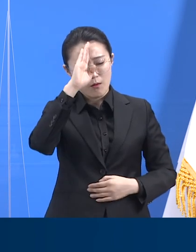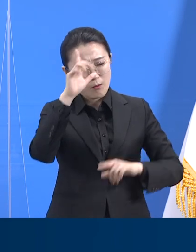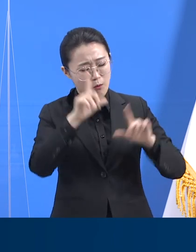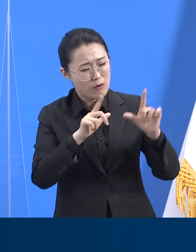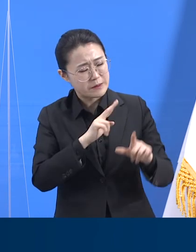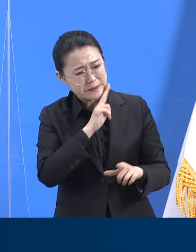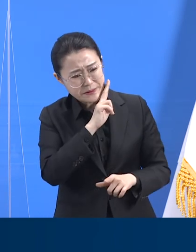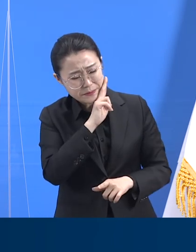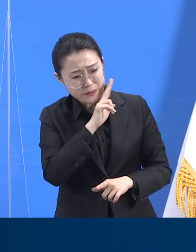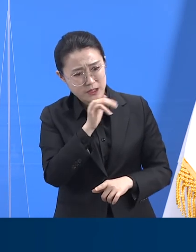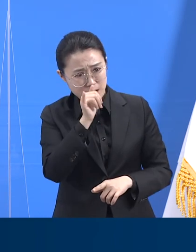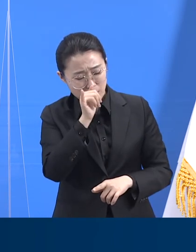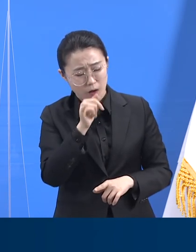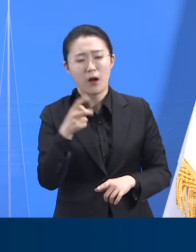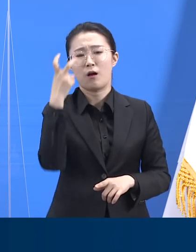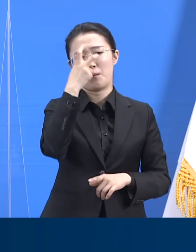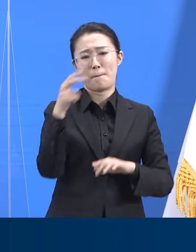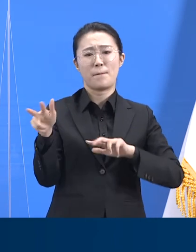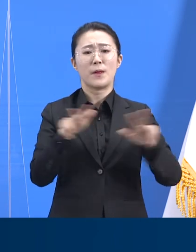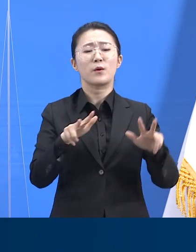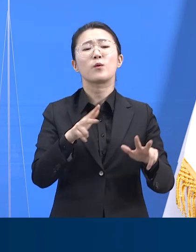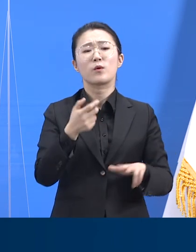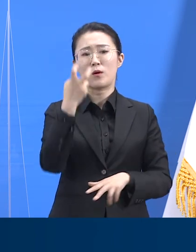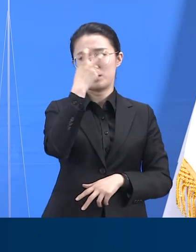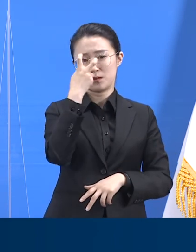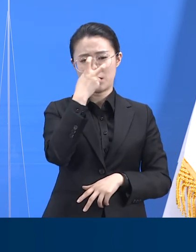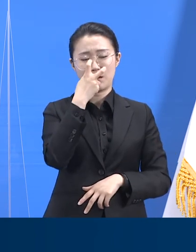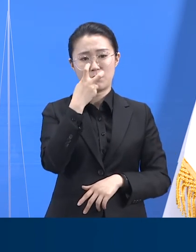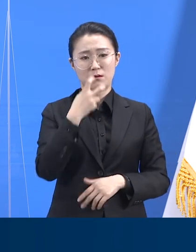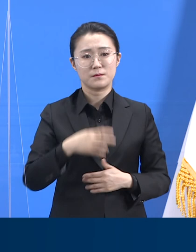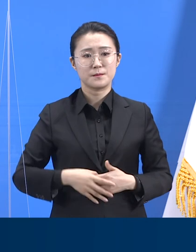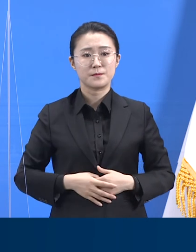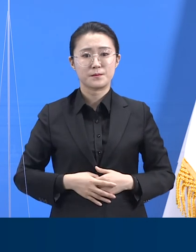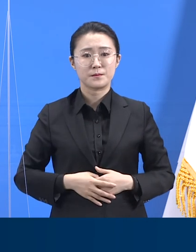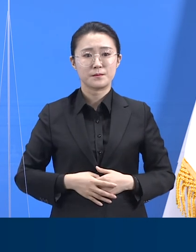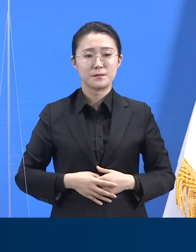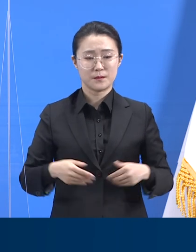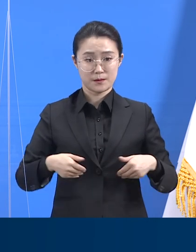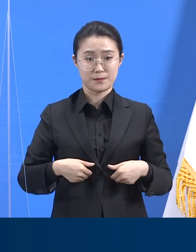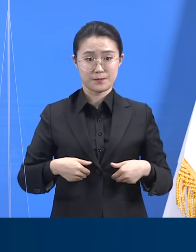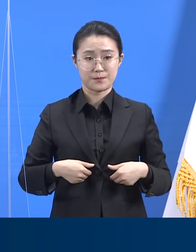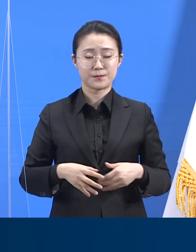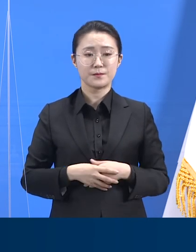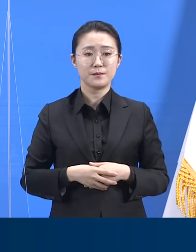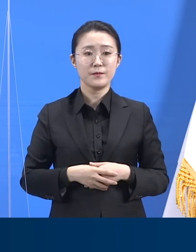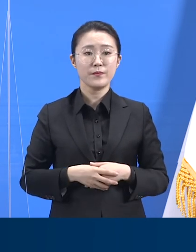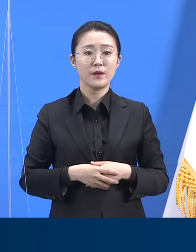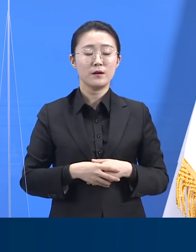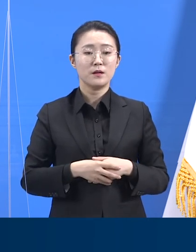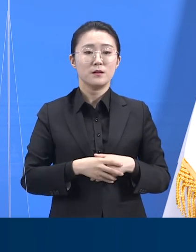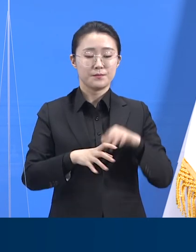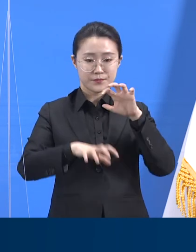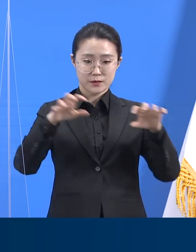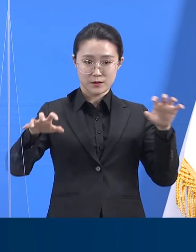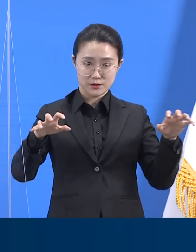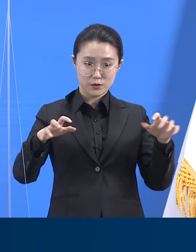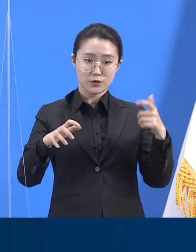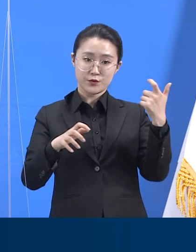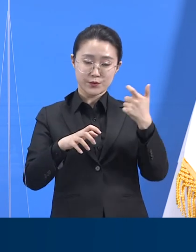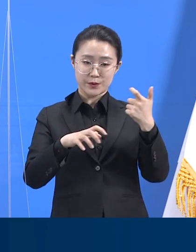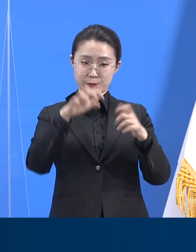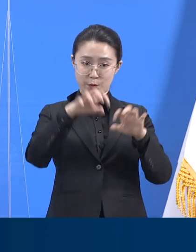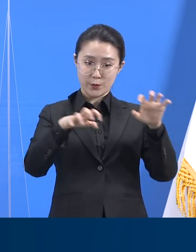작은 실천으로 충분합니다. 도내 65개 임시선별검사소나 46개